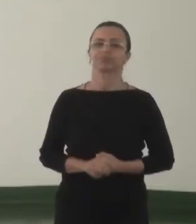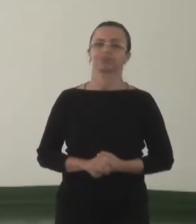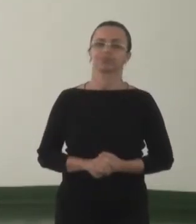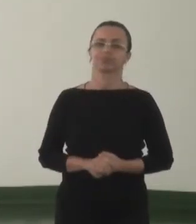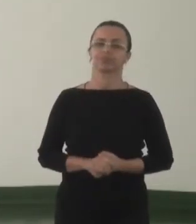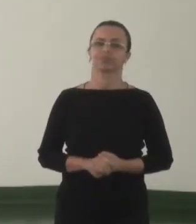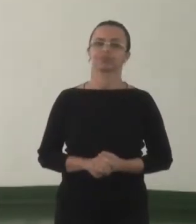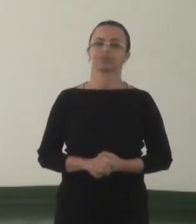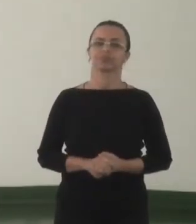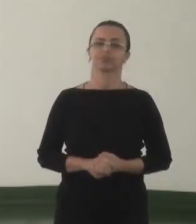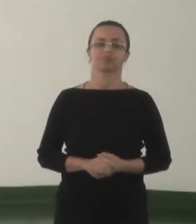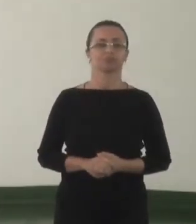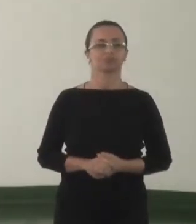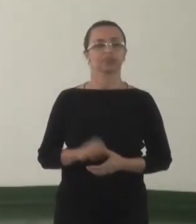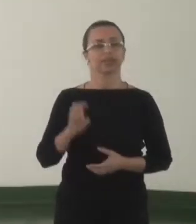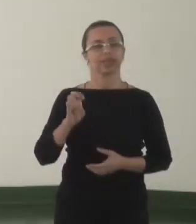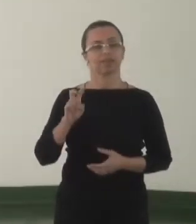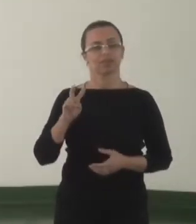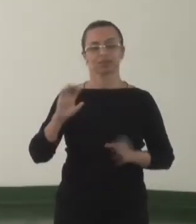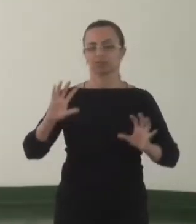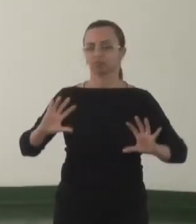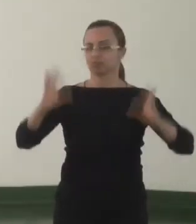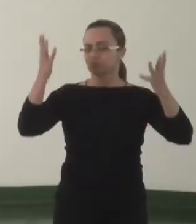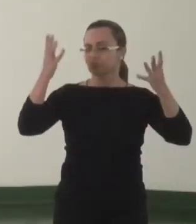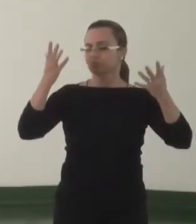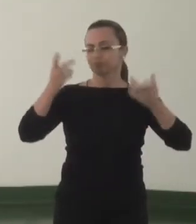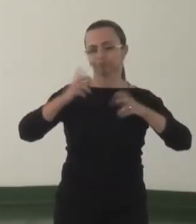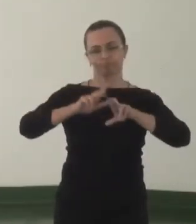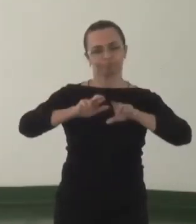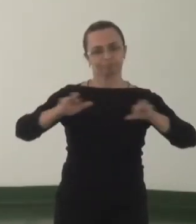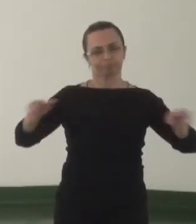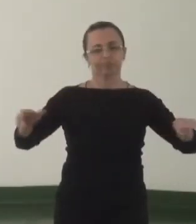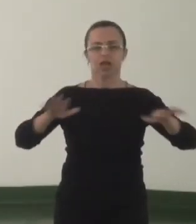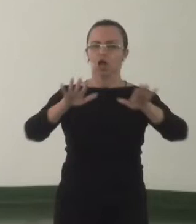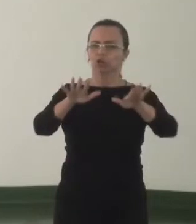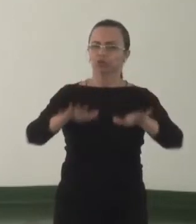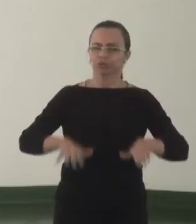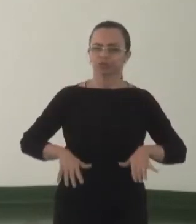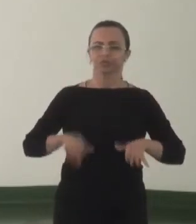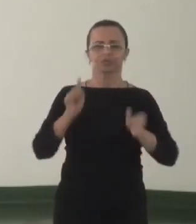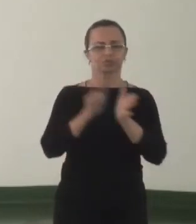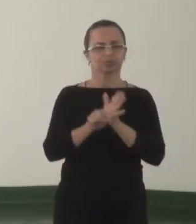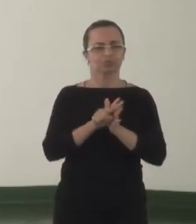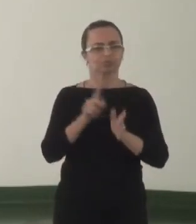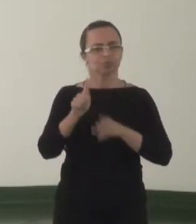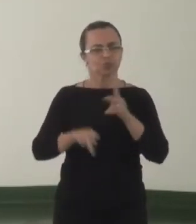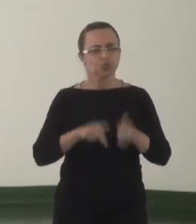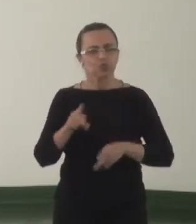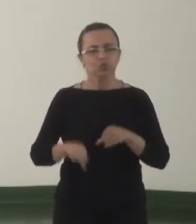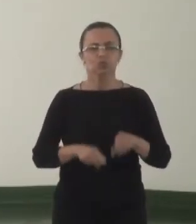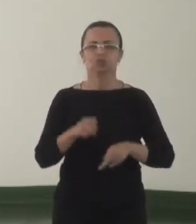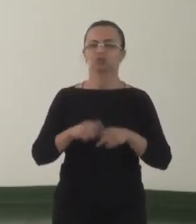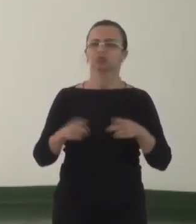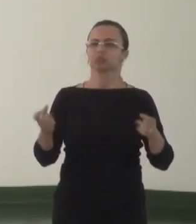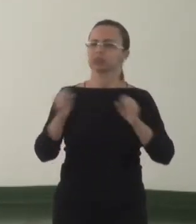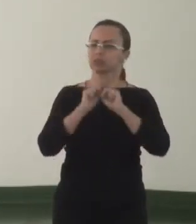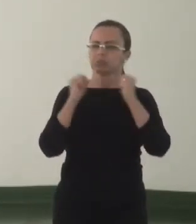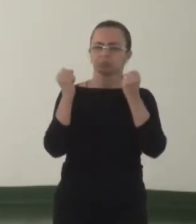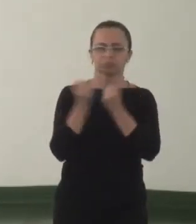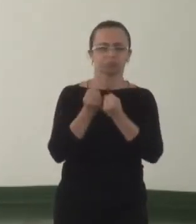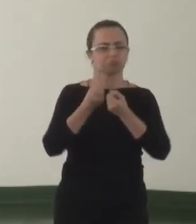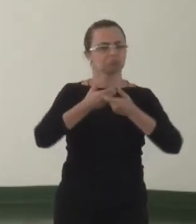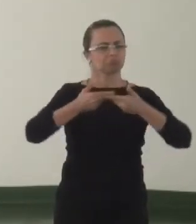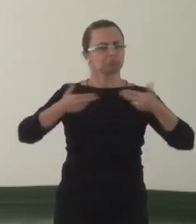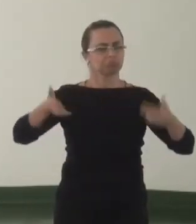Eventos em gerais, tais como as audiências públicas, seminários, colóquios e etc. Para